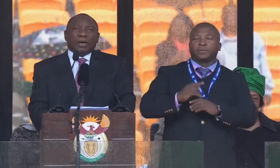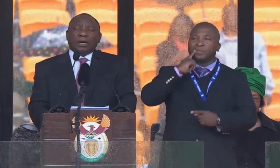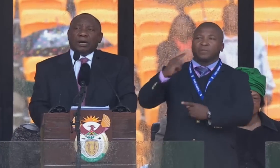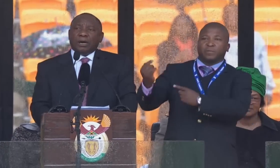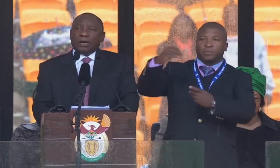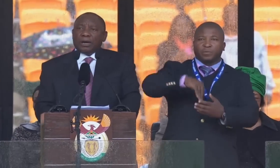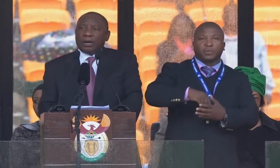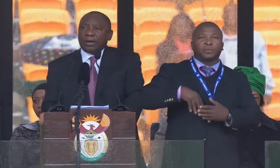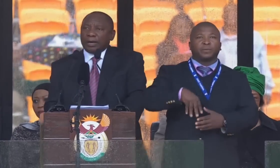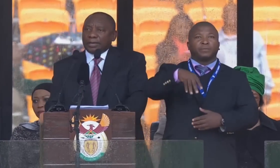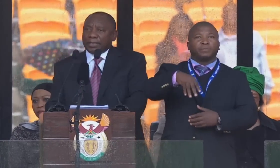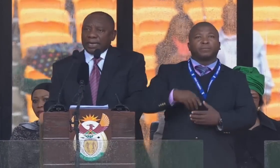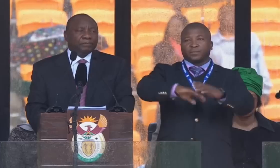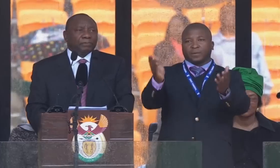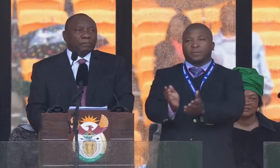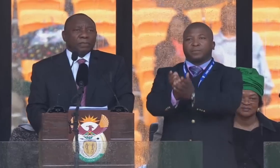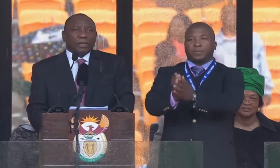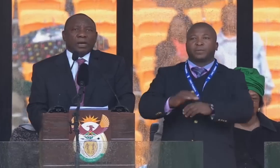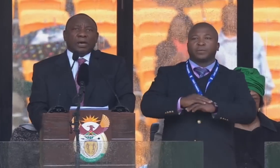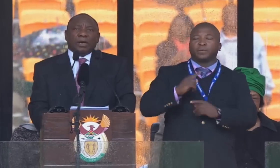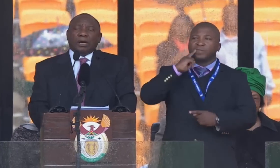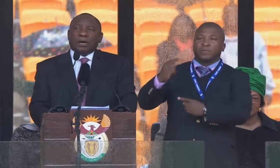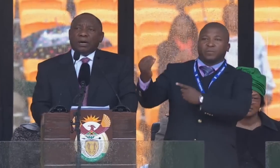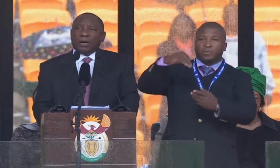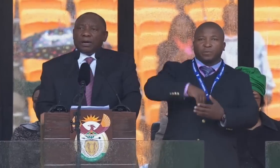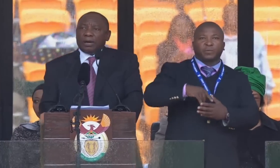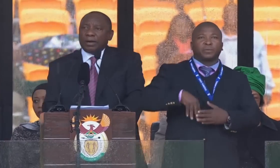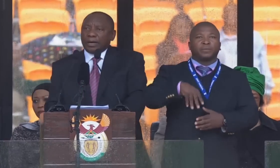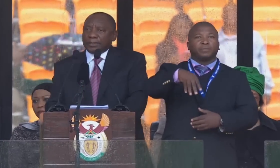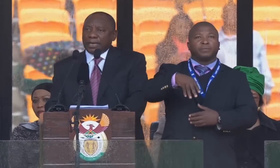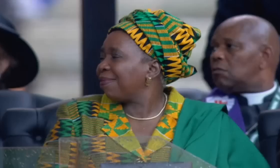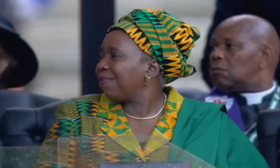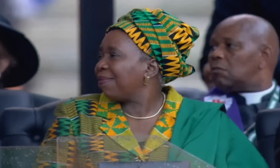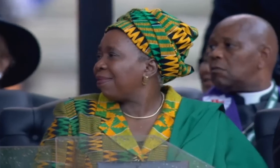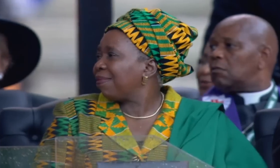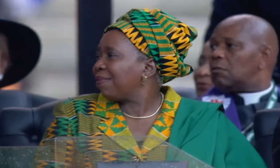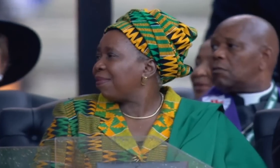que começou isso